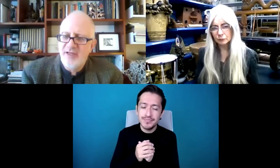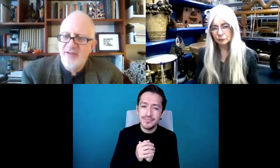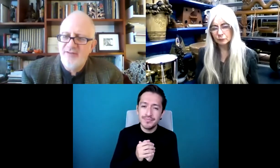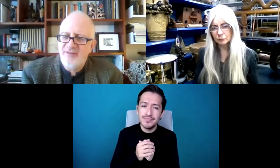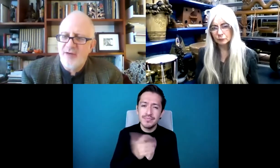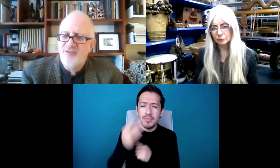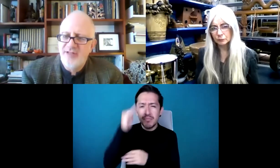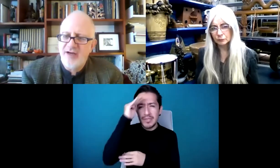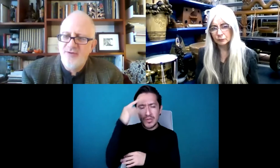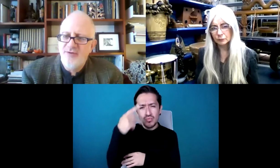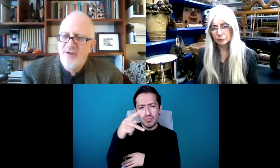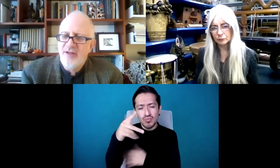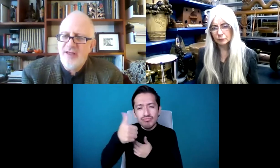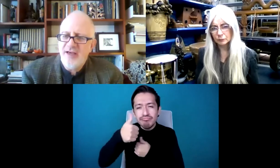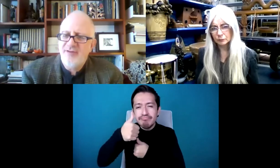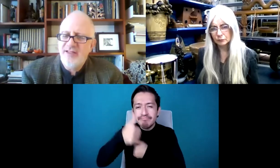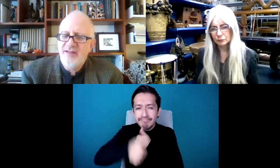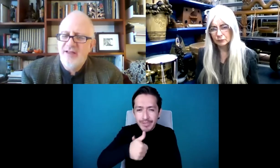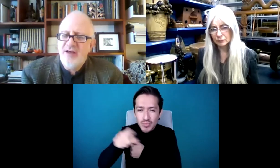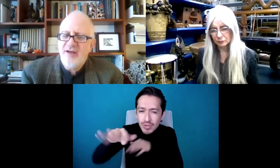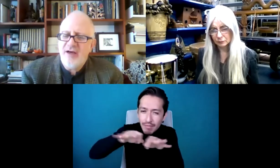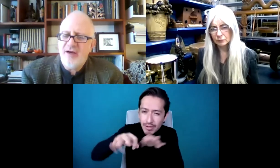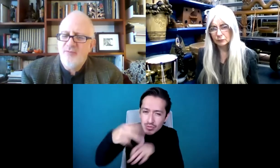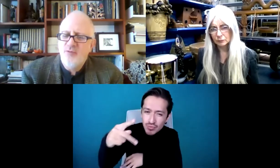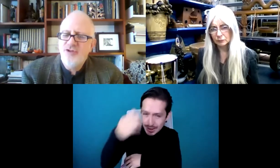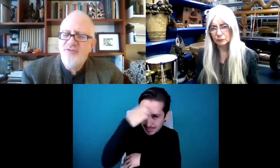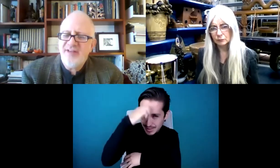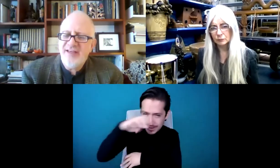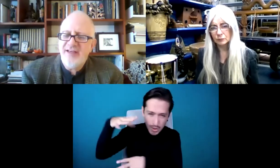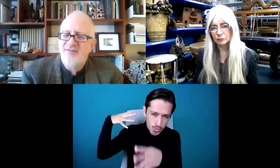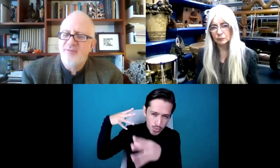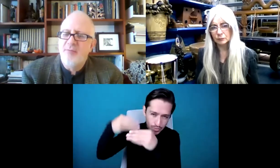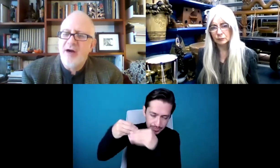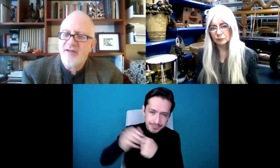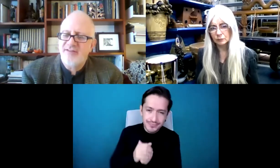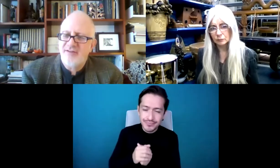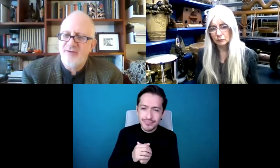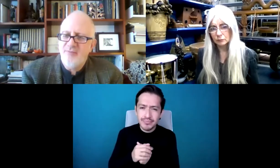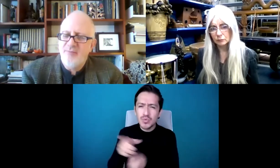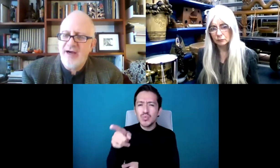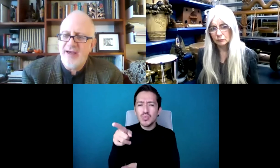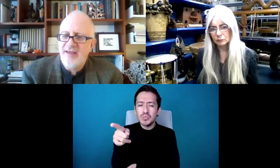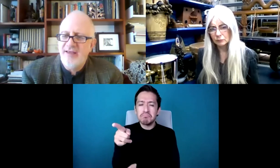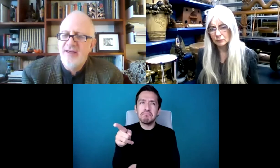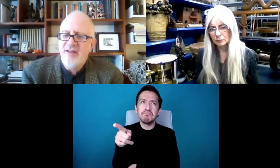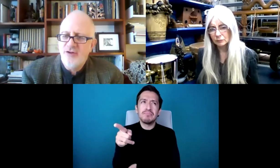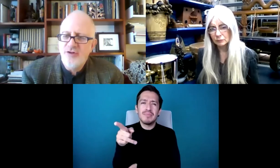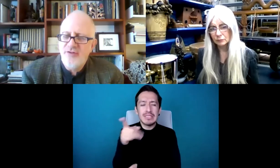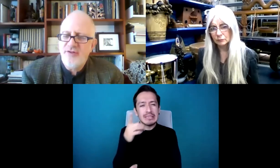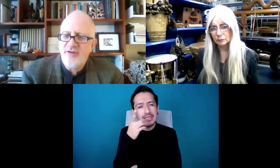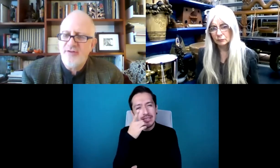pensando en tu carrera y tu experiencia hasta ahora, Evelyn, dirías que